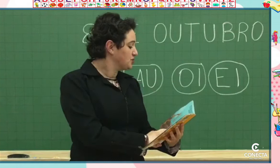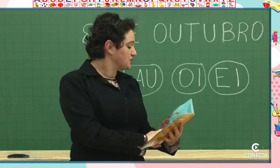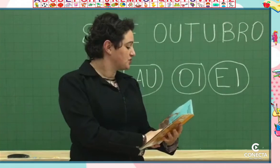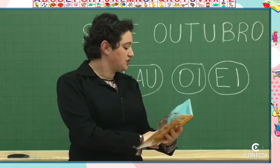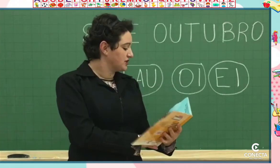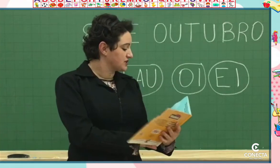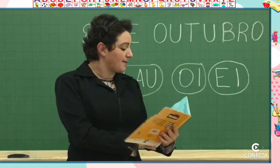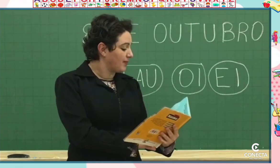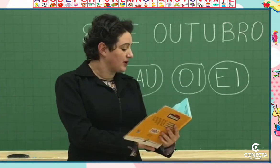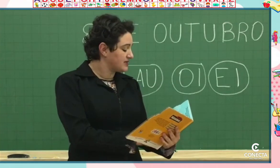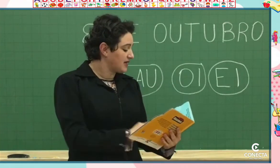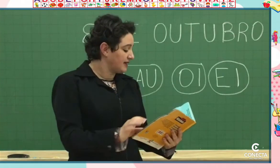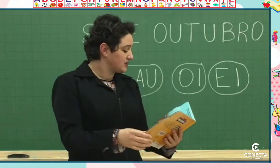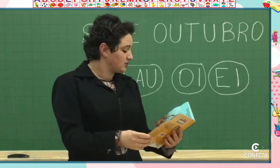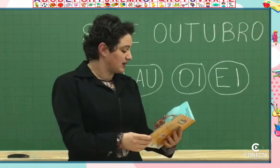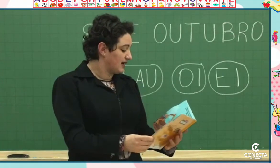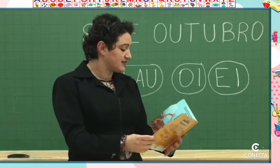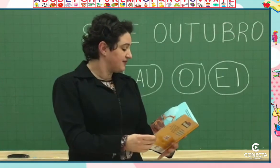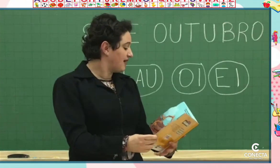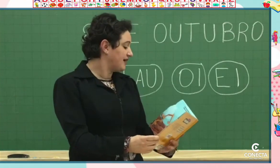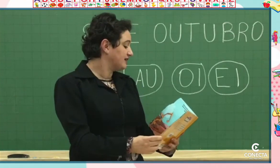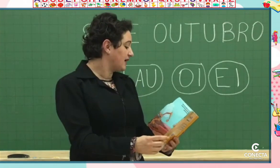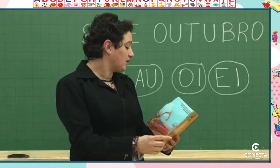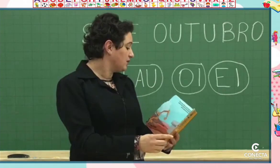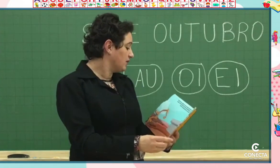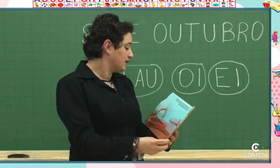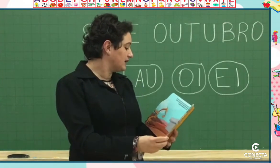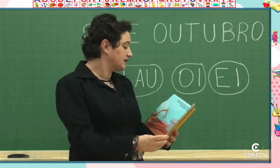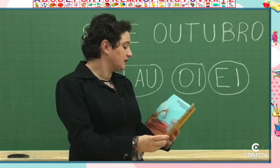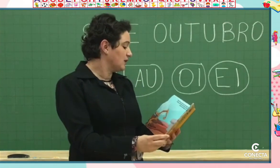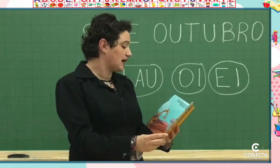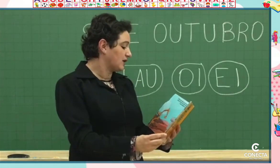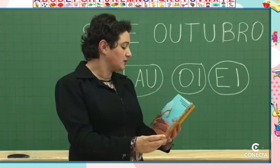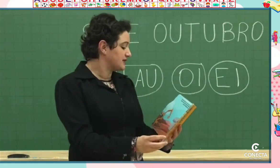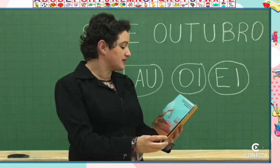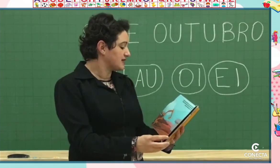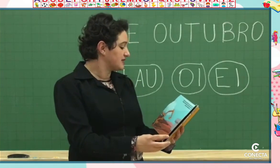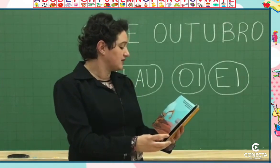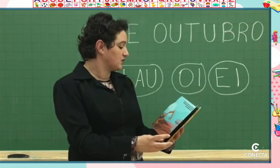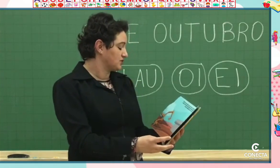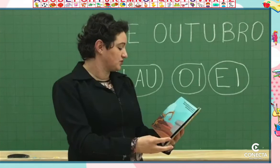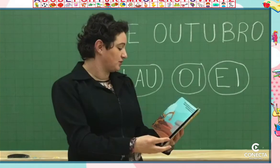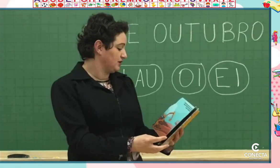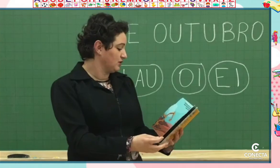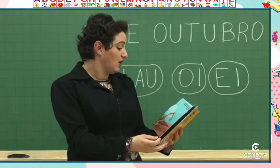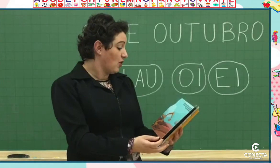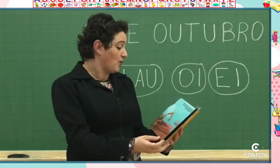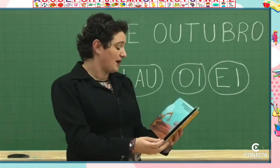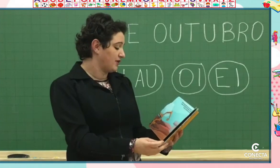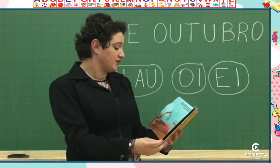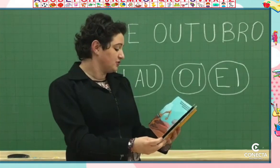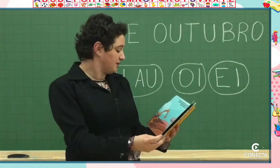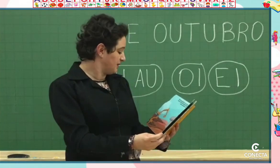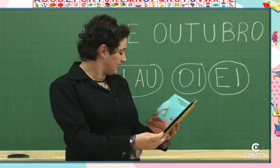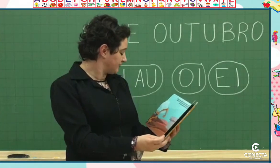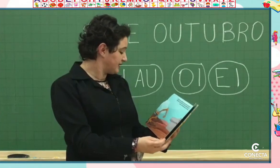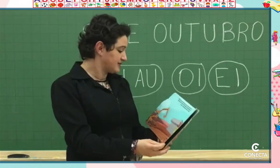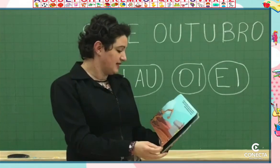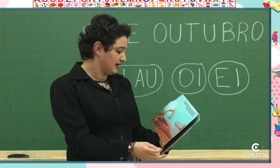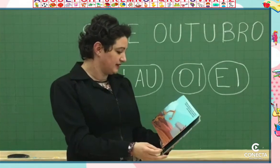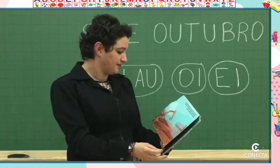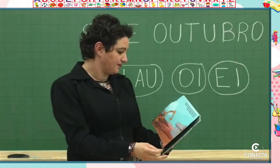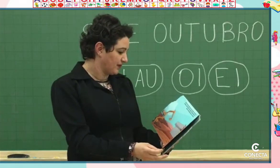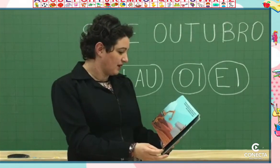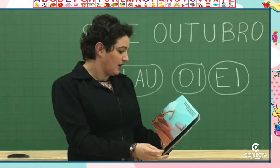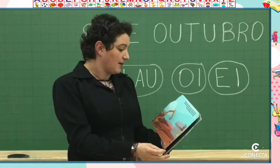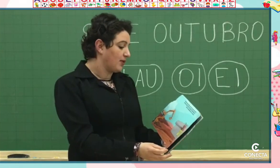Todos os dias, Boris sai da sua casa e vai até o grande lugar onde está sendo construído o maior supermercado